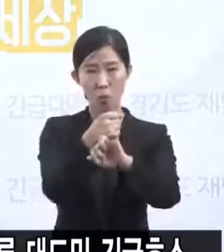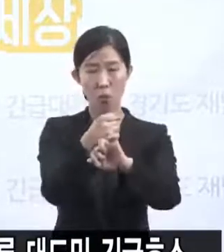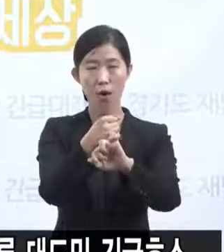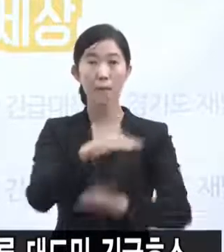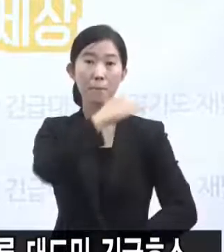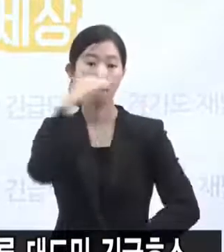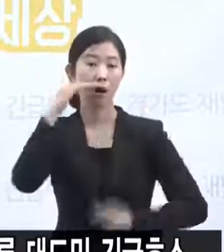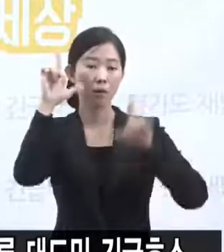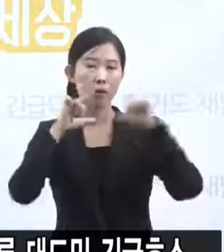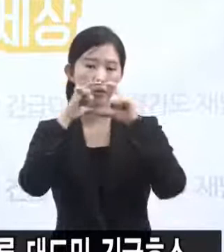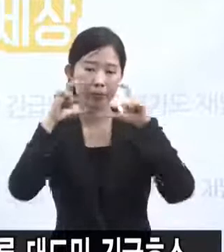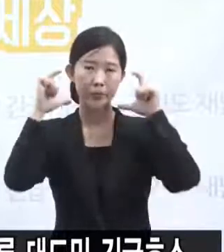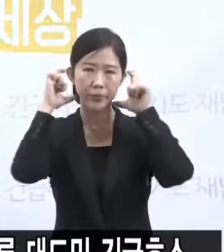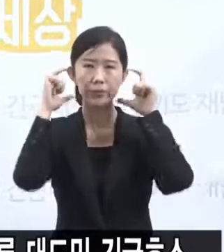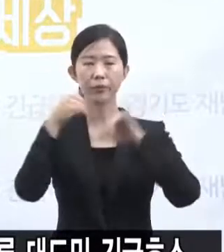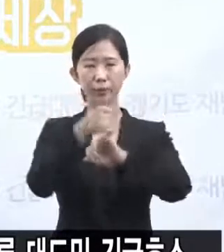착용하셔야 합니다.